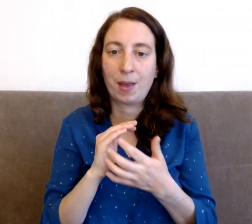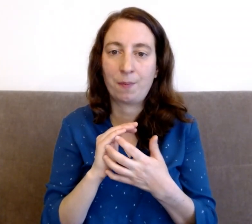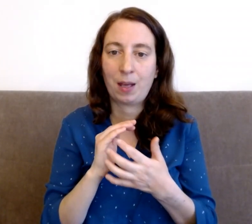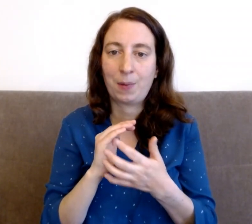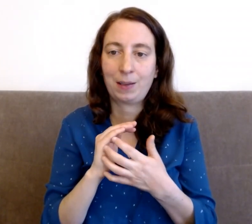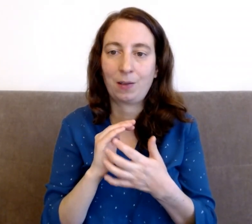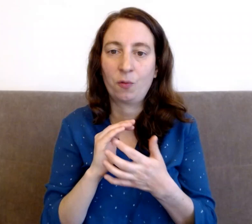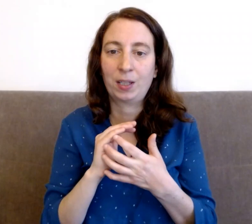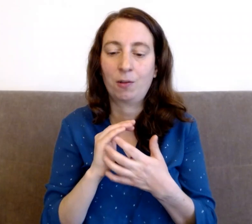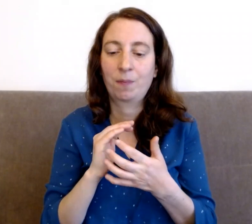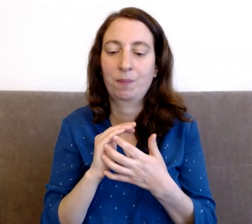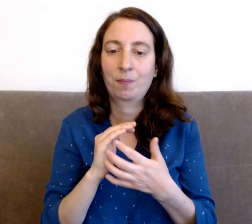à partir de maintenant.